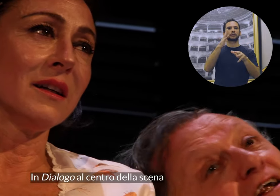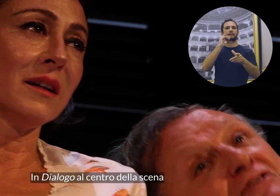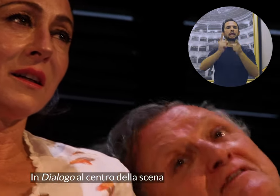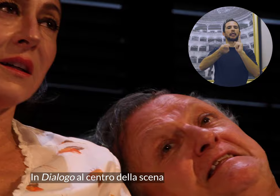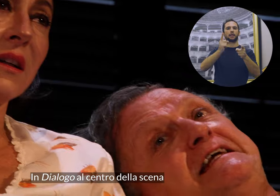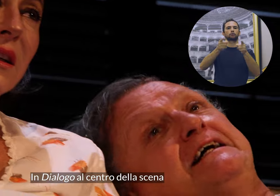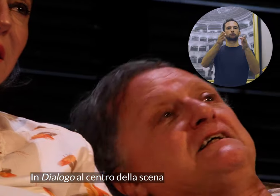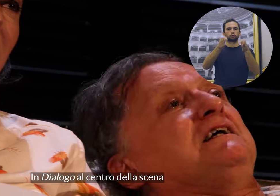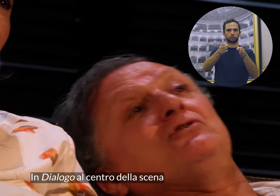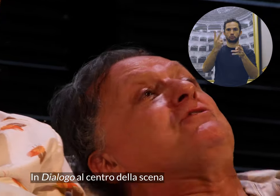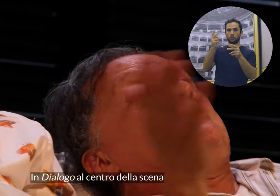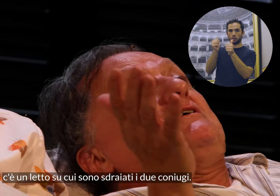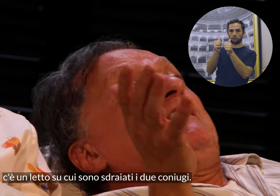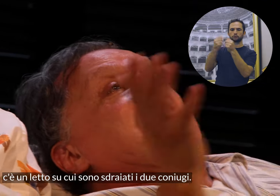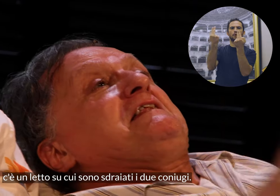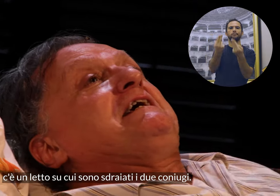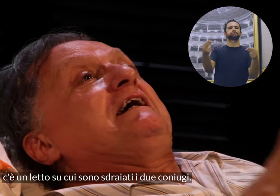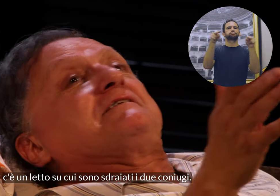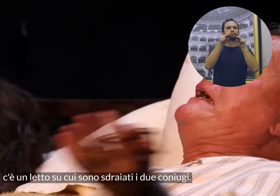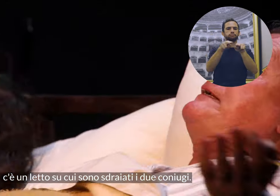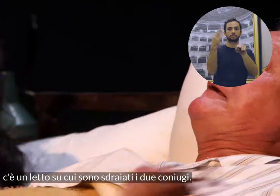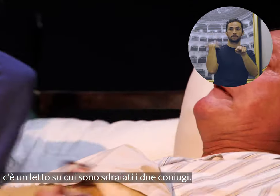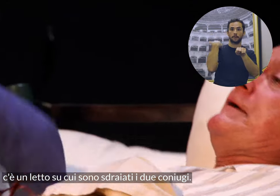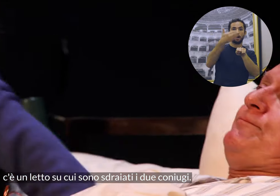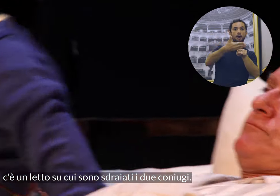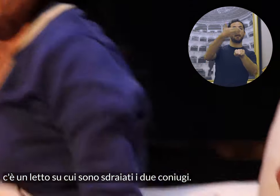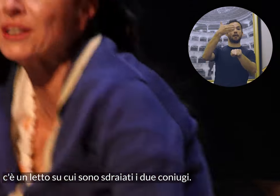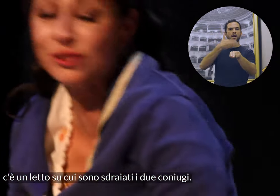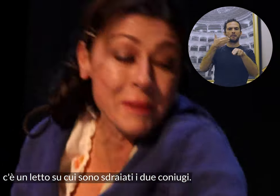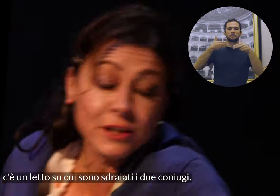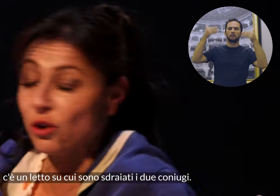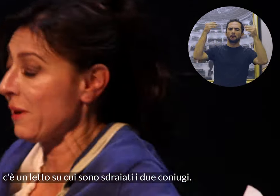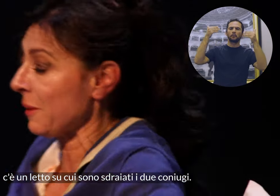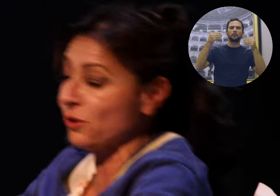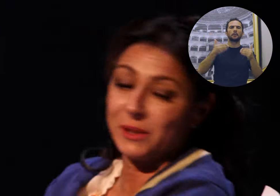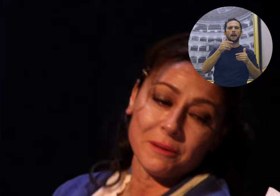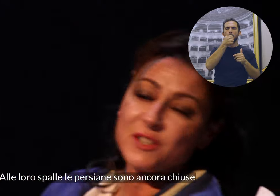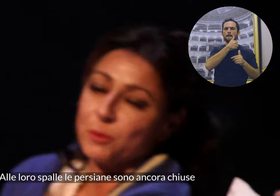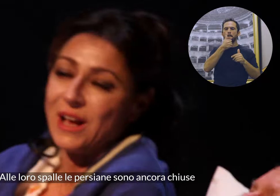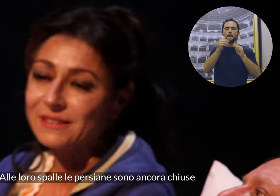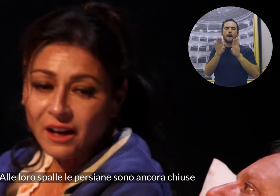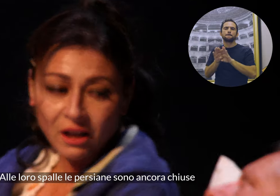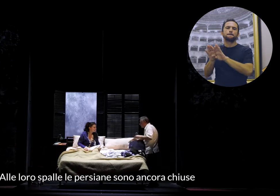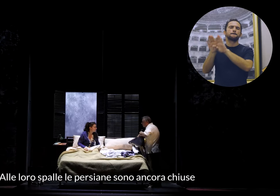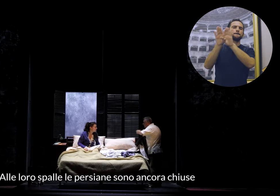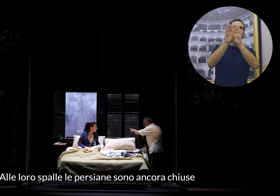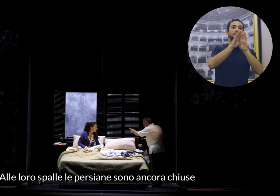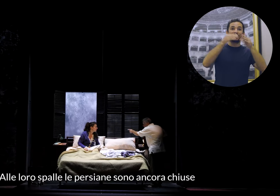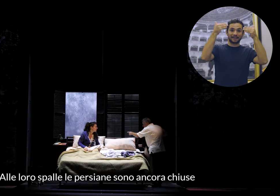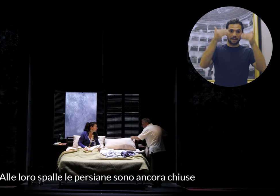dialogo al centro della scena c'è un letto su cui sono sdraiati i due coniugi. Alle loro spalle le persiane